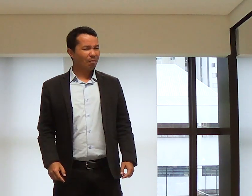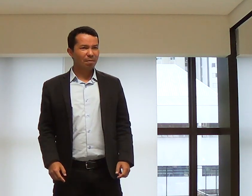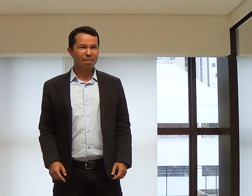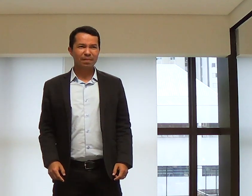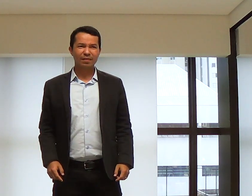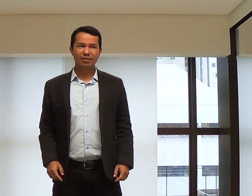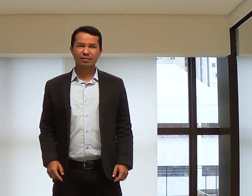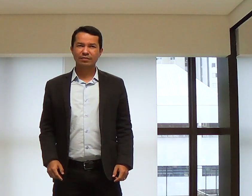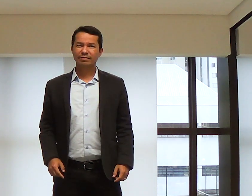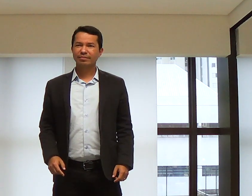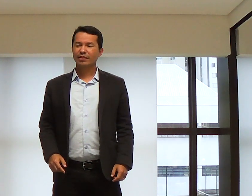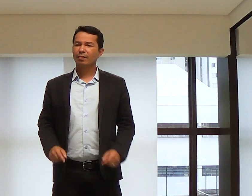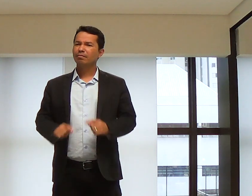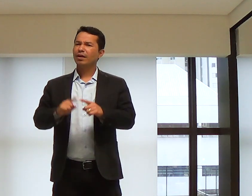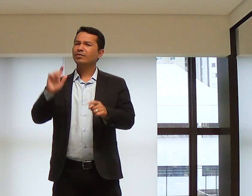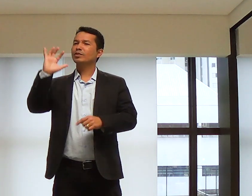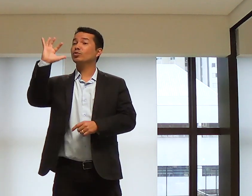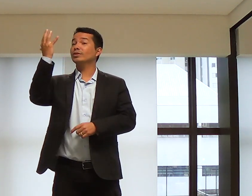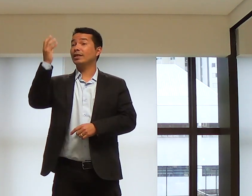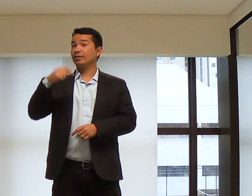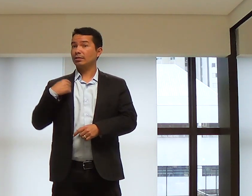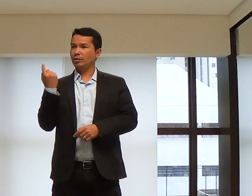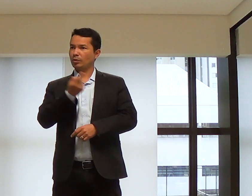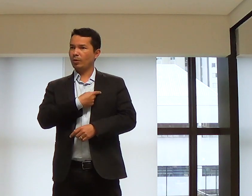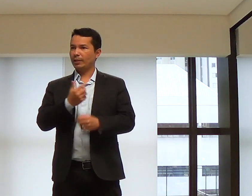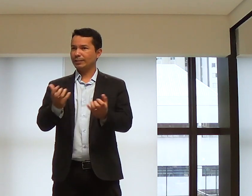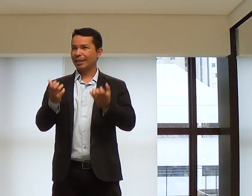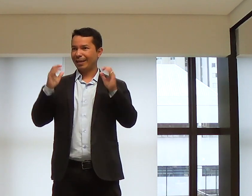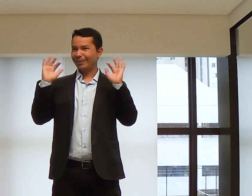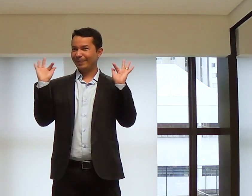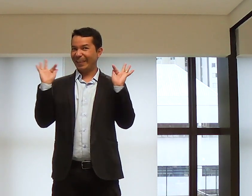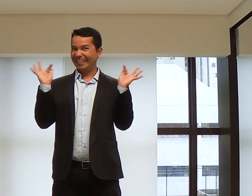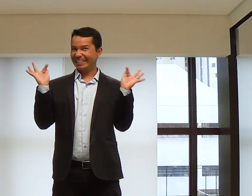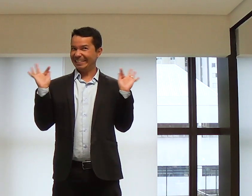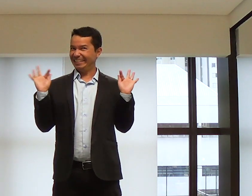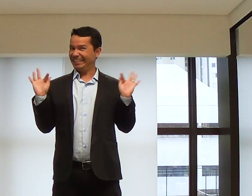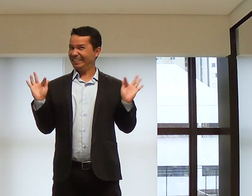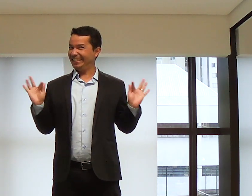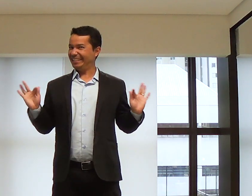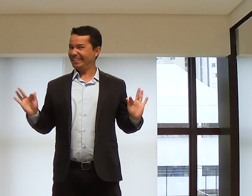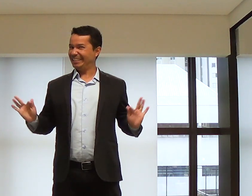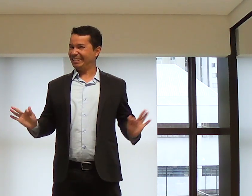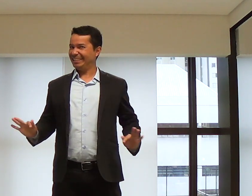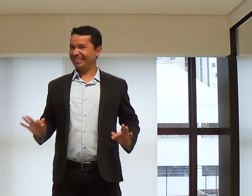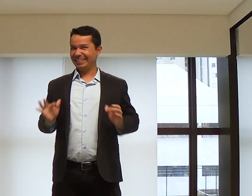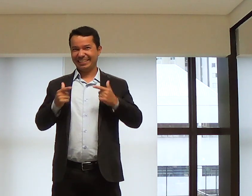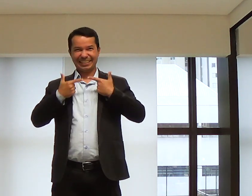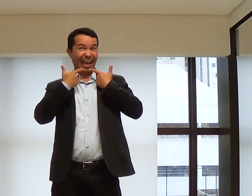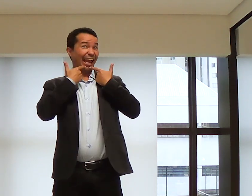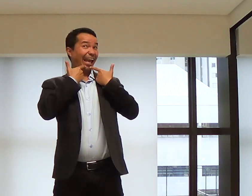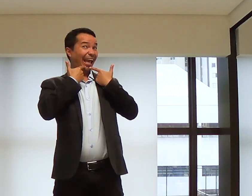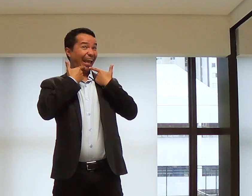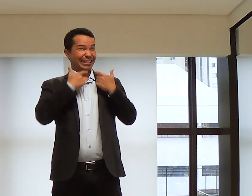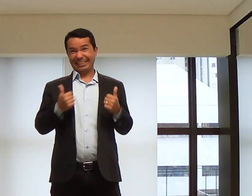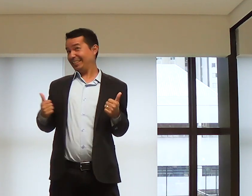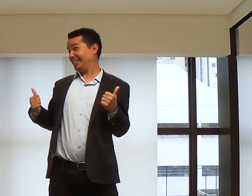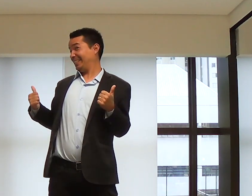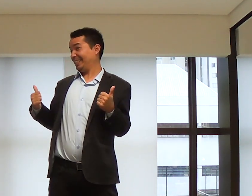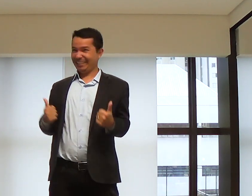bíblicos, que nos diz, quer alegre, quer triste, eu vivo pela causa de Cristo. Não importa se eu estou